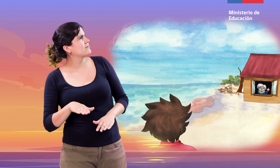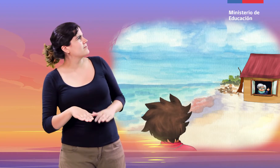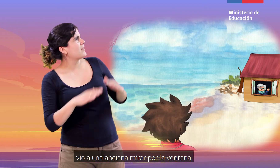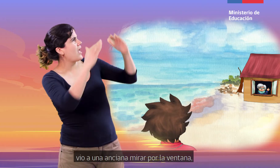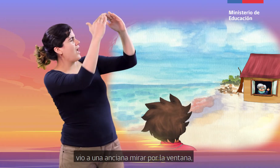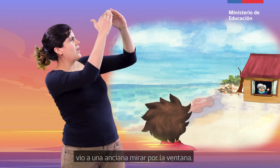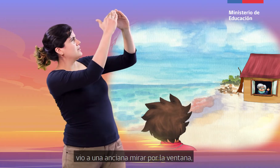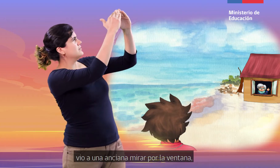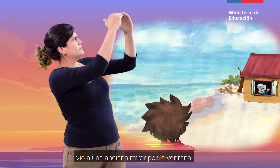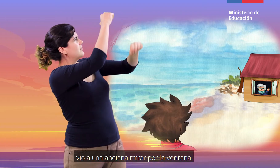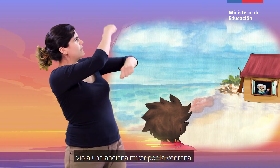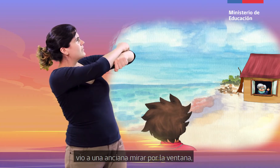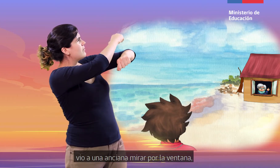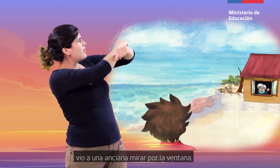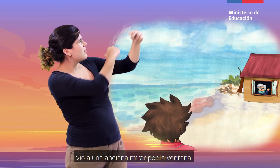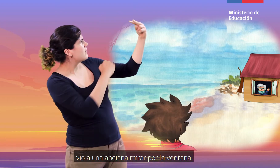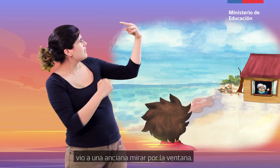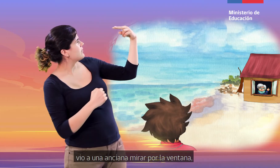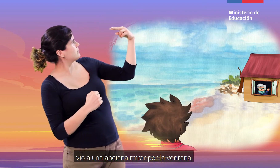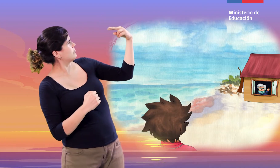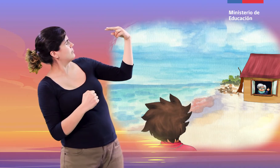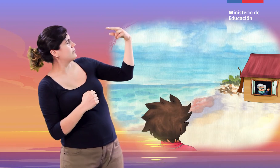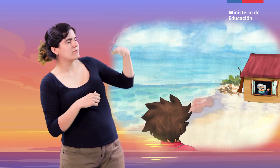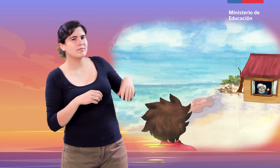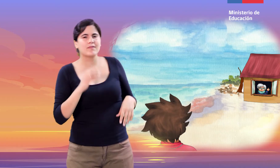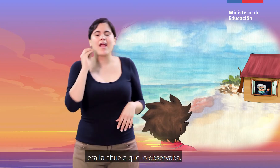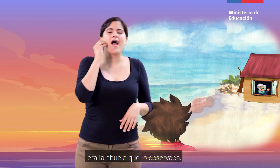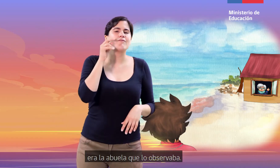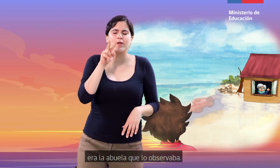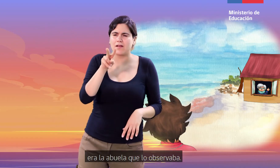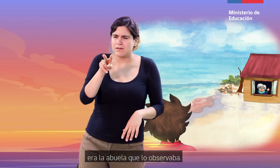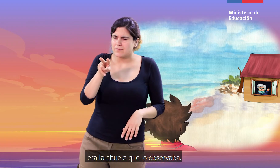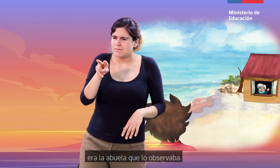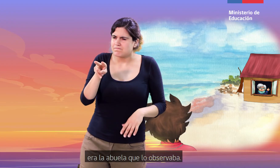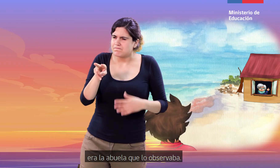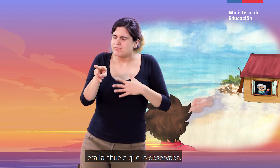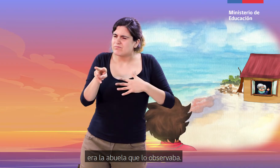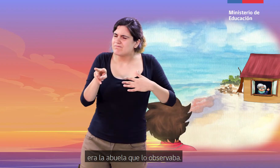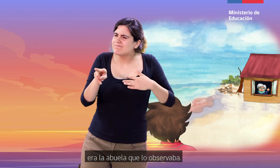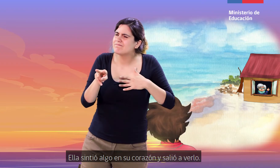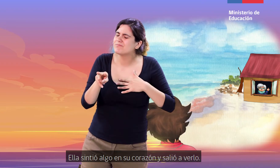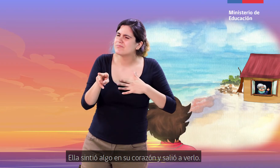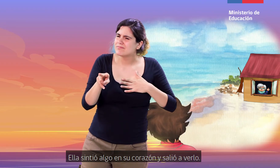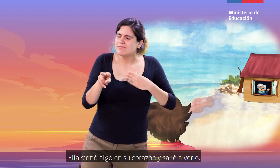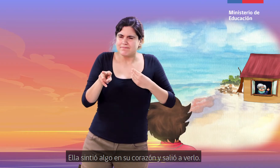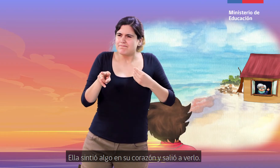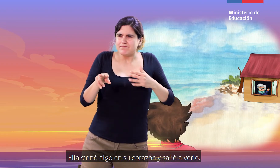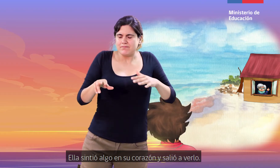vio a una anciana mirar por la ventana. Era la abuela que lo observaba. Ella sintió